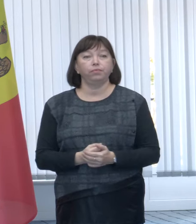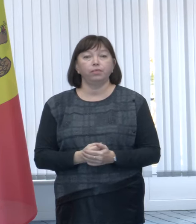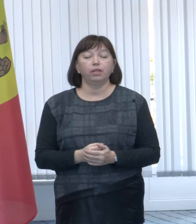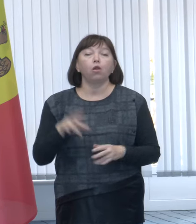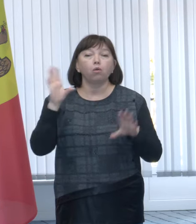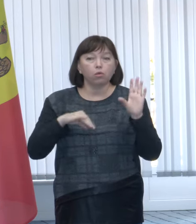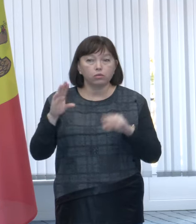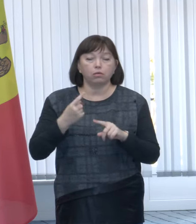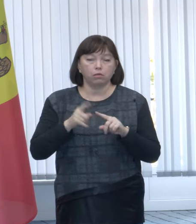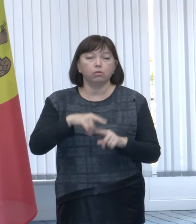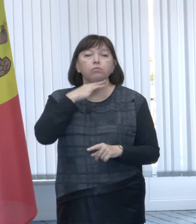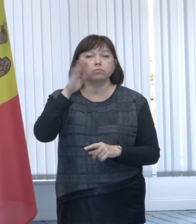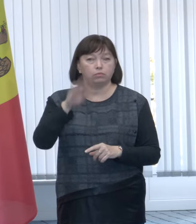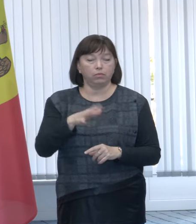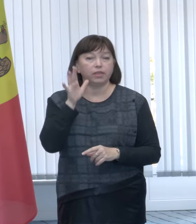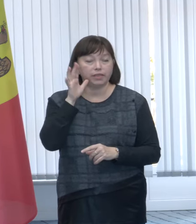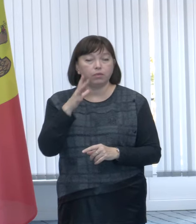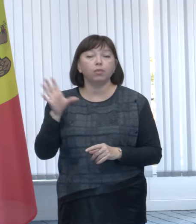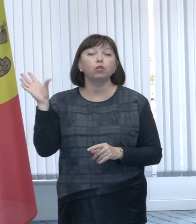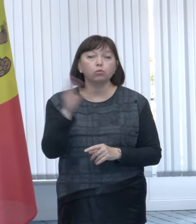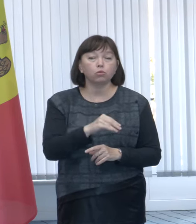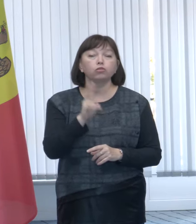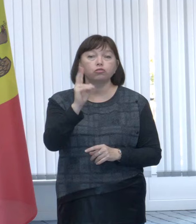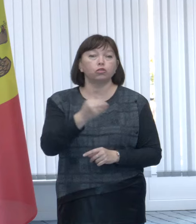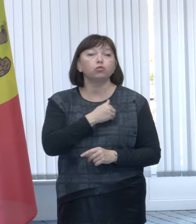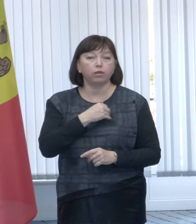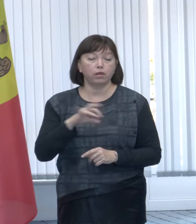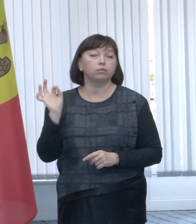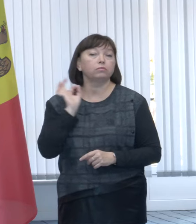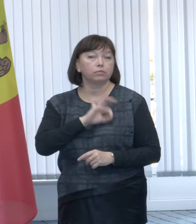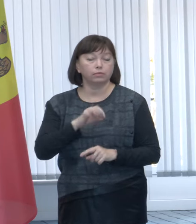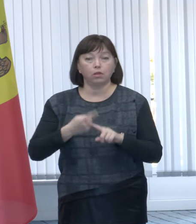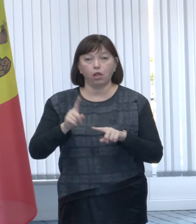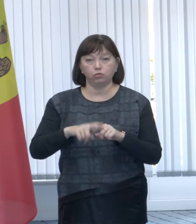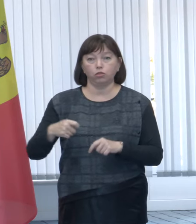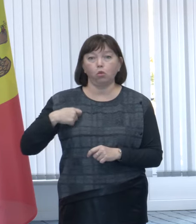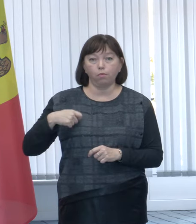Noi considerăm că este un timp suficient pentru toți cei care doresc să beneficieze de compensații.